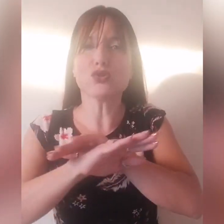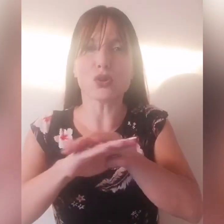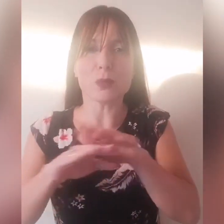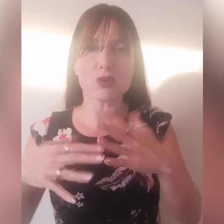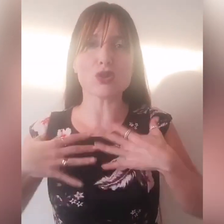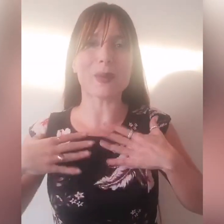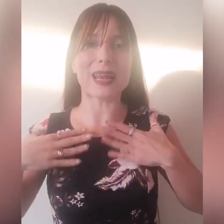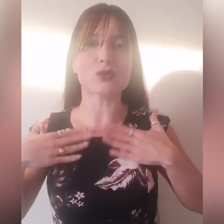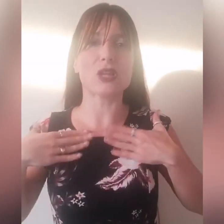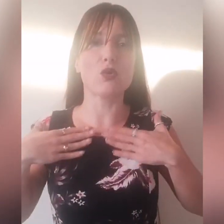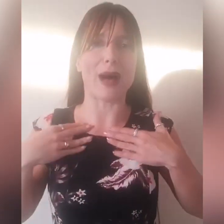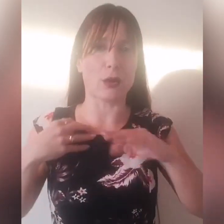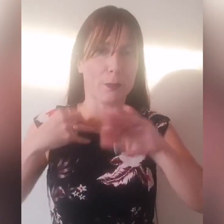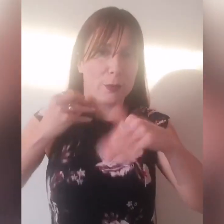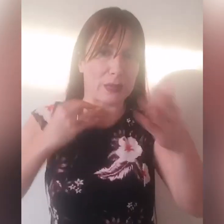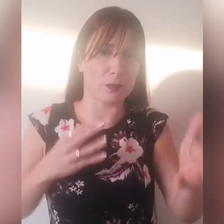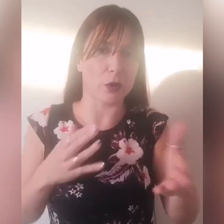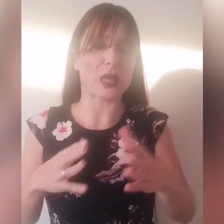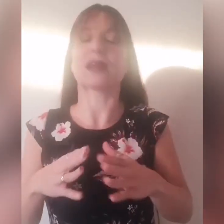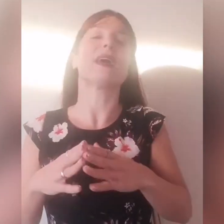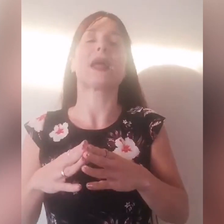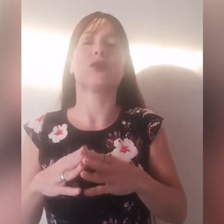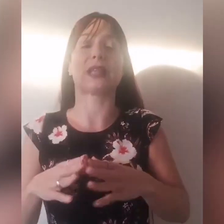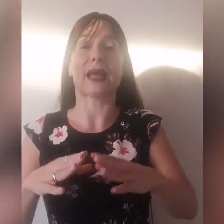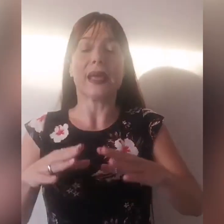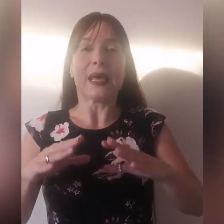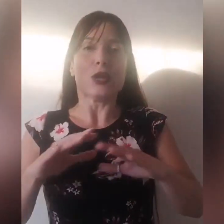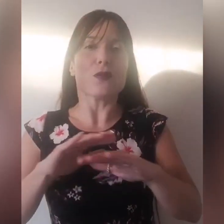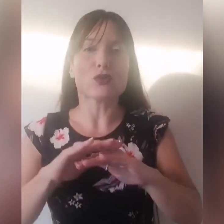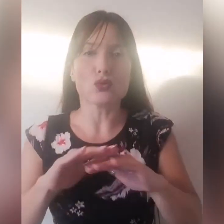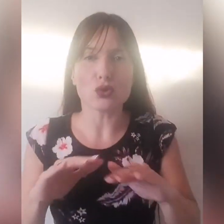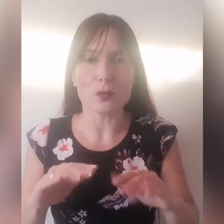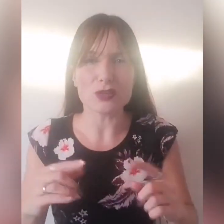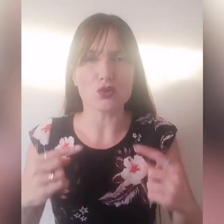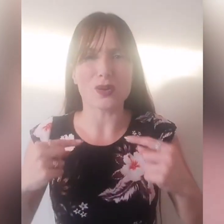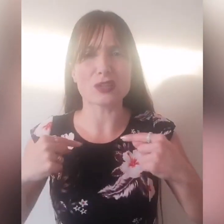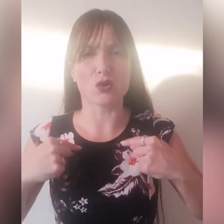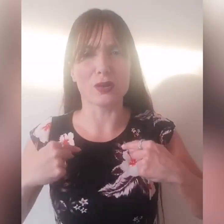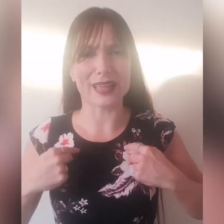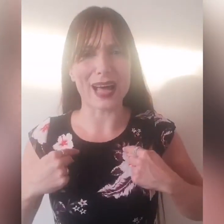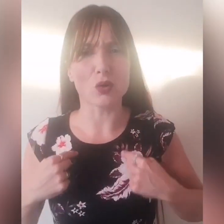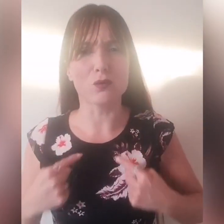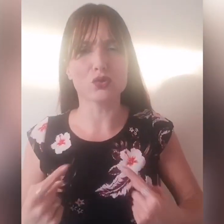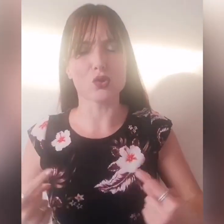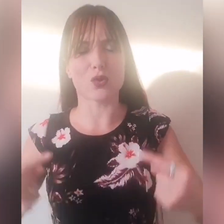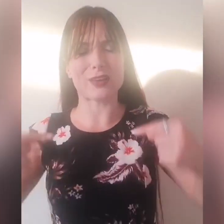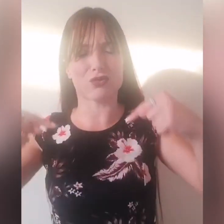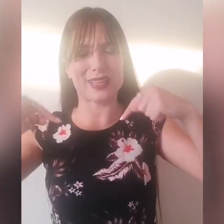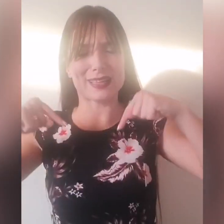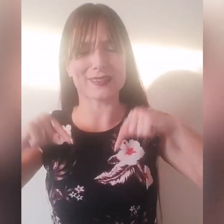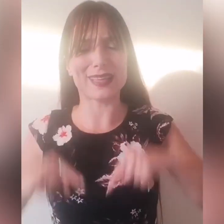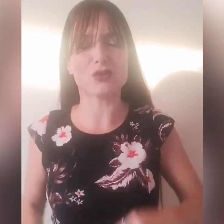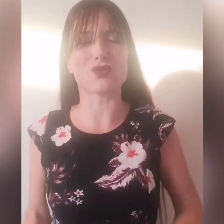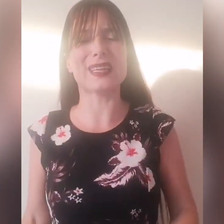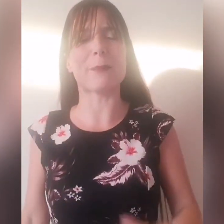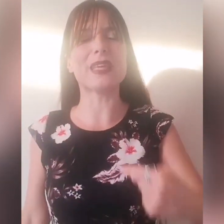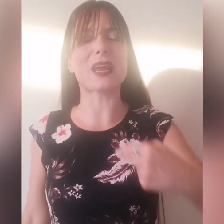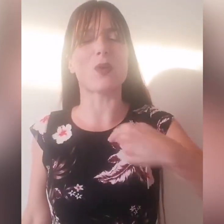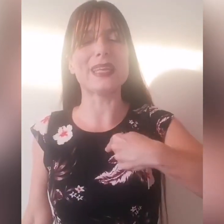tutto, io sto parlando dell'umano per poi arrivare oltre, io ho fatto tutto, mi sono ascoltato, avuto il coraggio di andare dentro, di capire quali